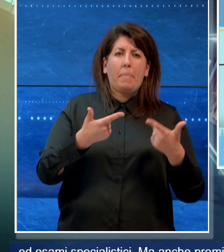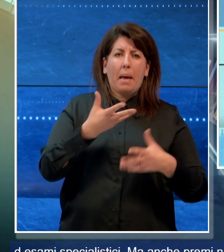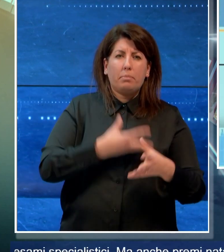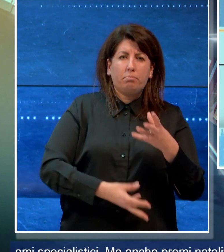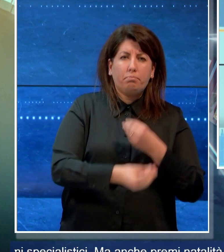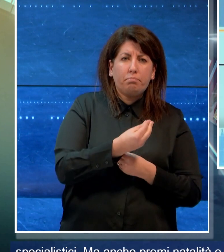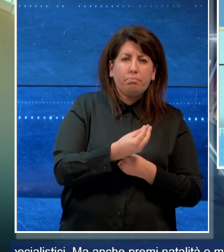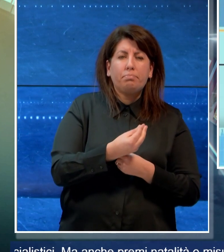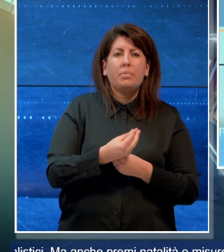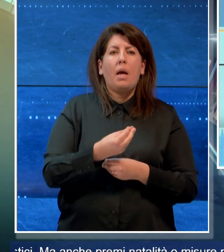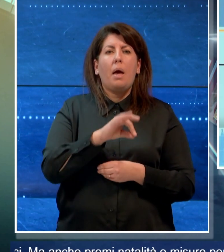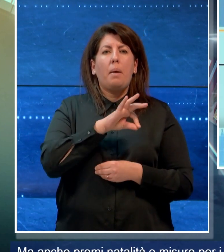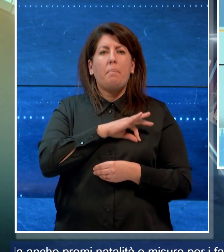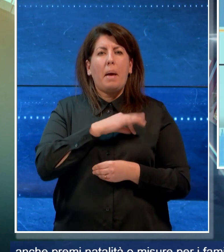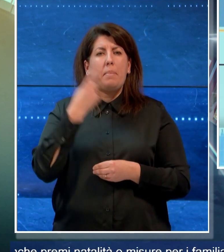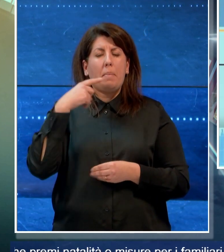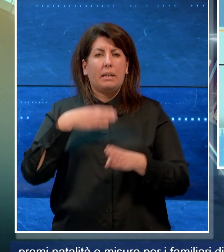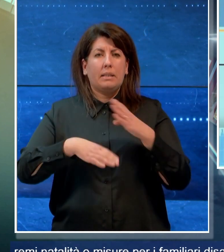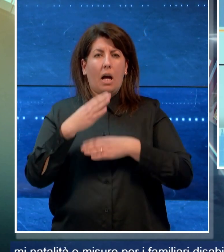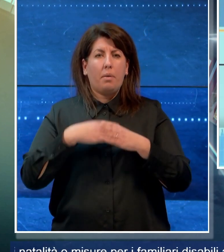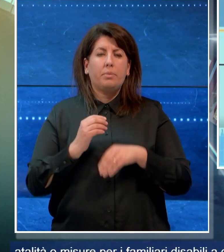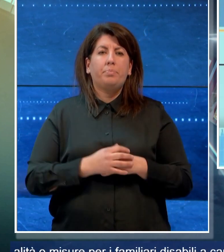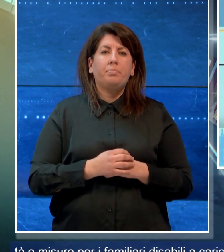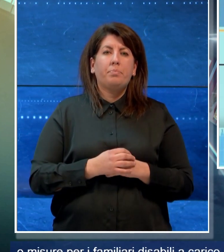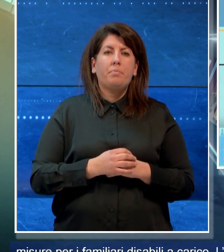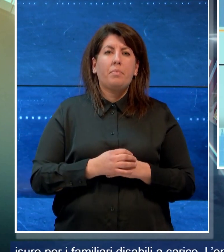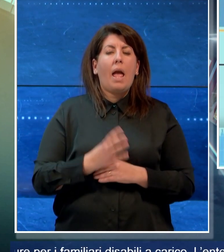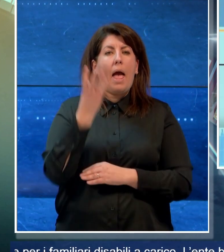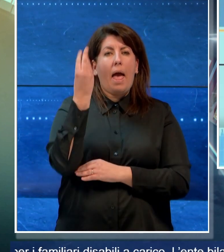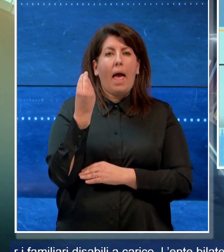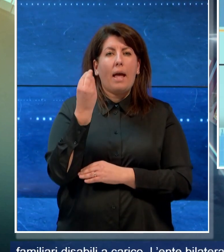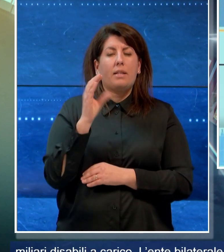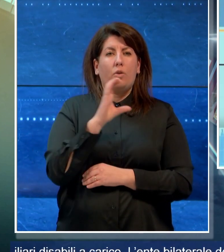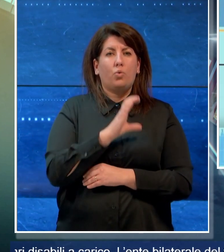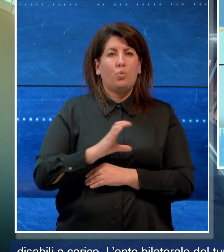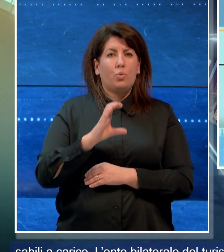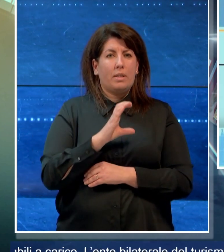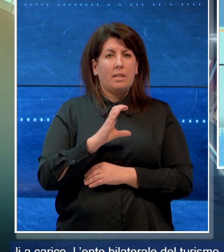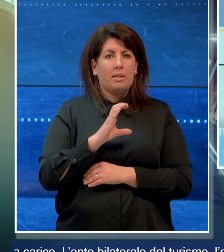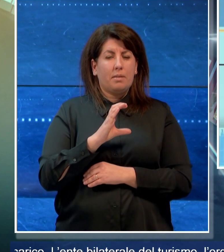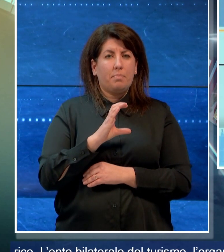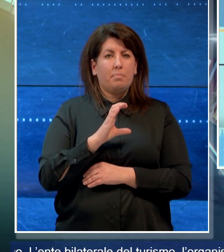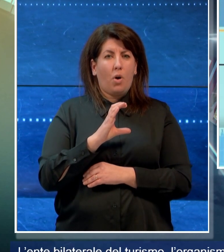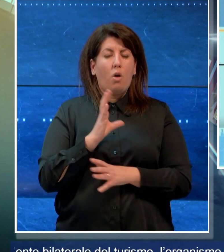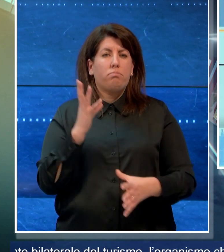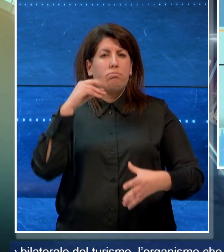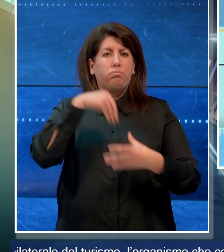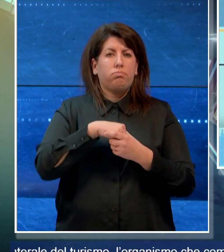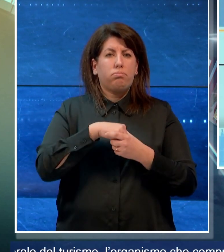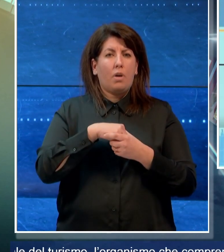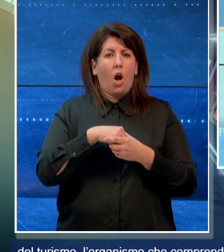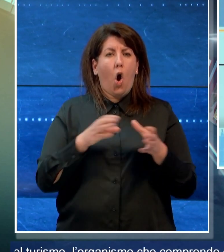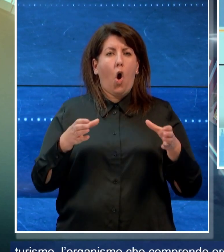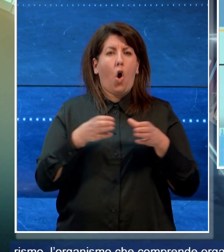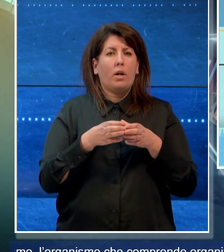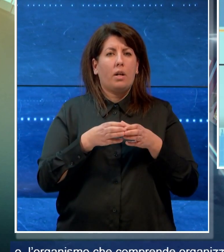disabili a carico. L'ente bilaterale del turismo, l'organismo che comprende organizzazioni